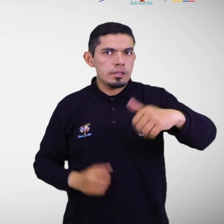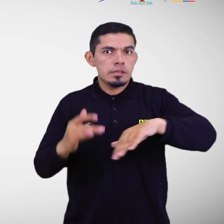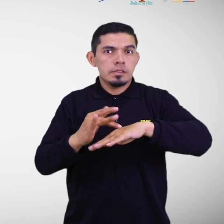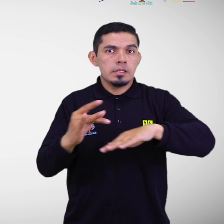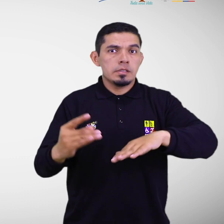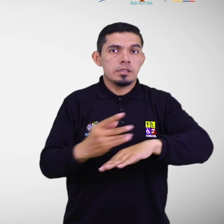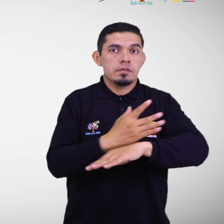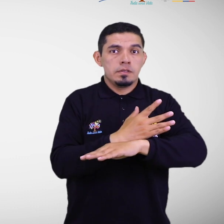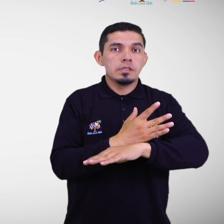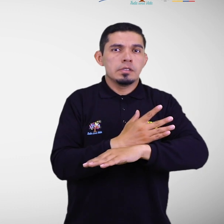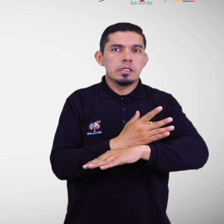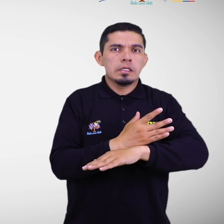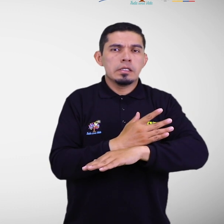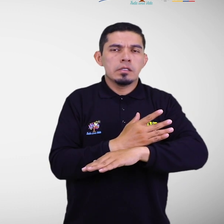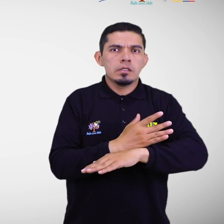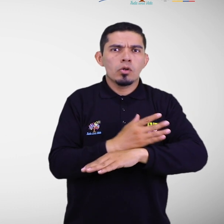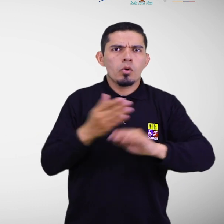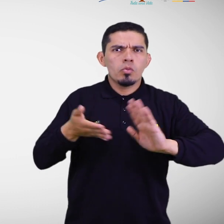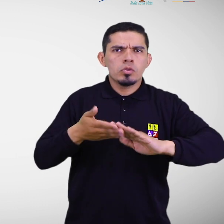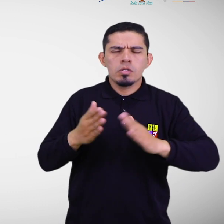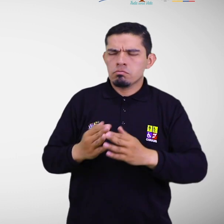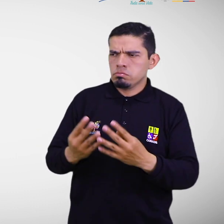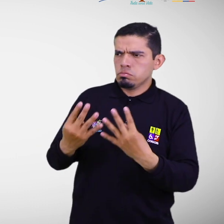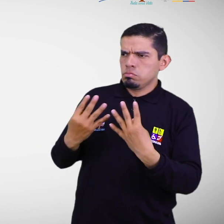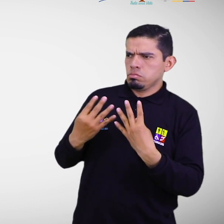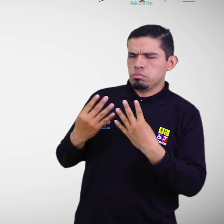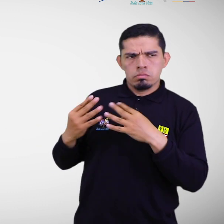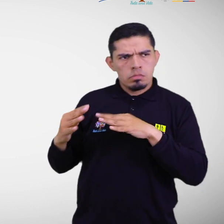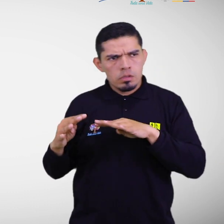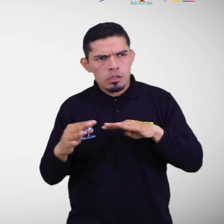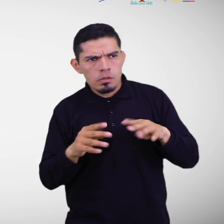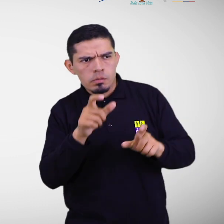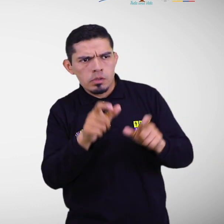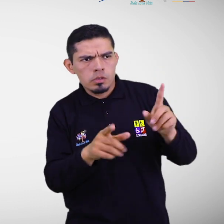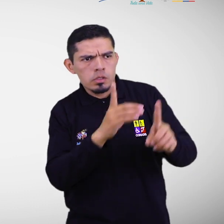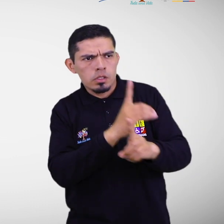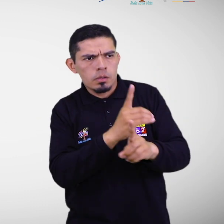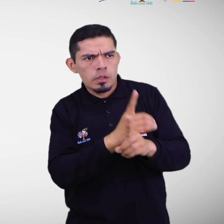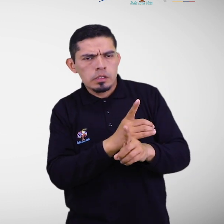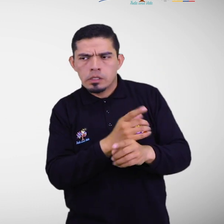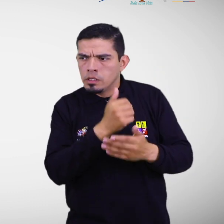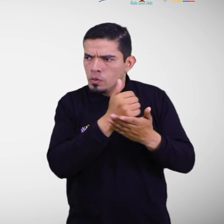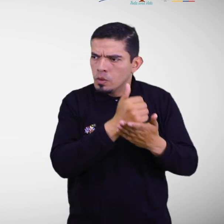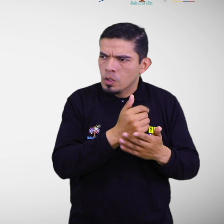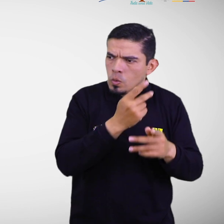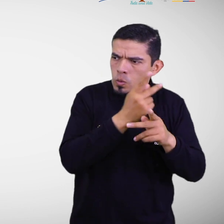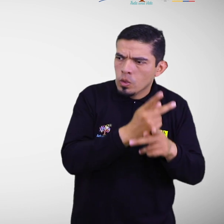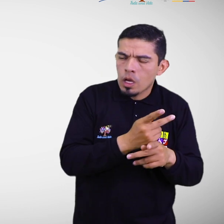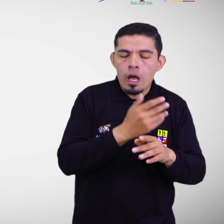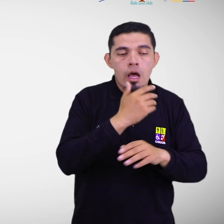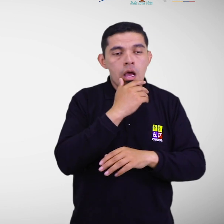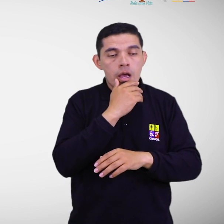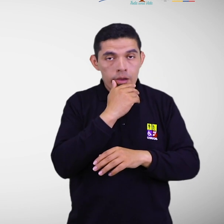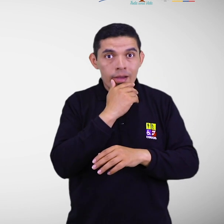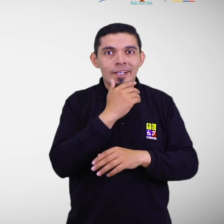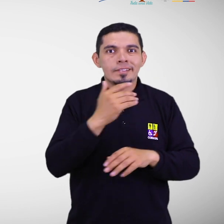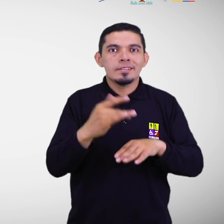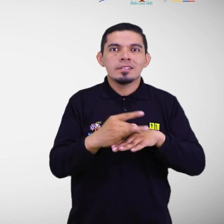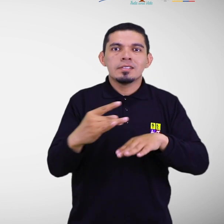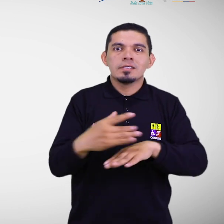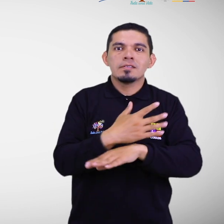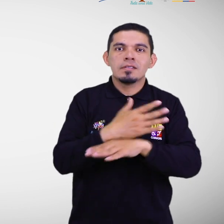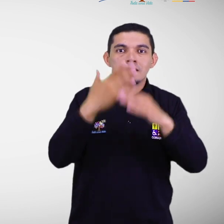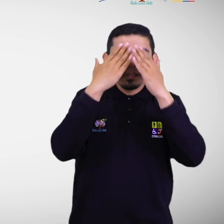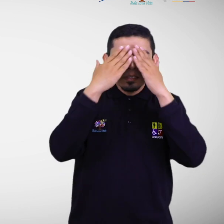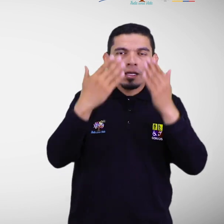comunidad sobre las necesidades de las personas con discapacidad frente a una emergencia. Se considera a la sensibilización